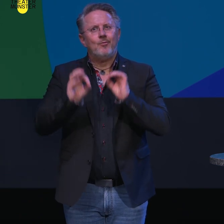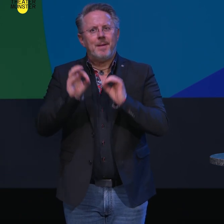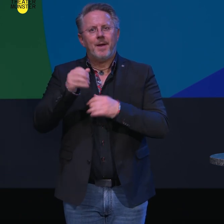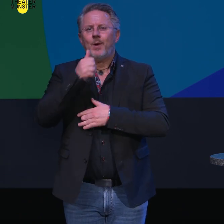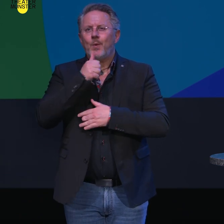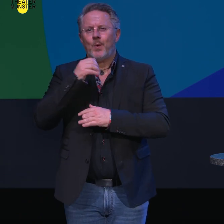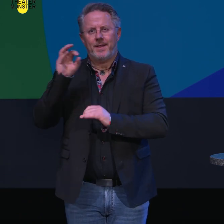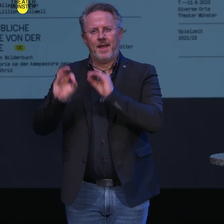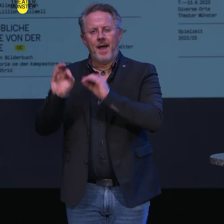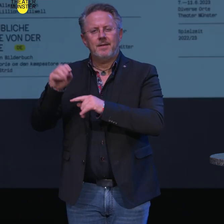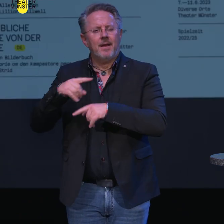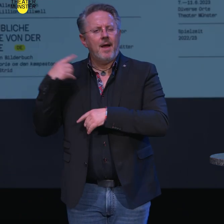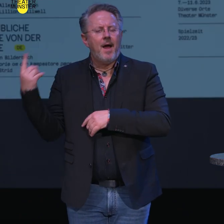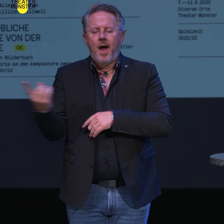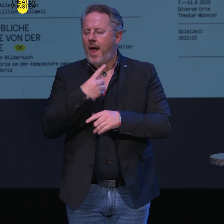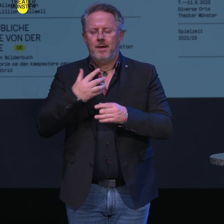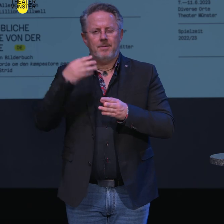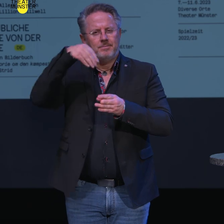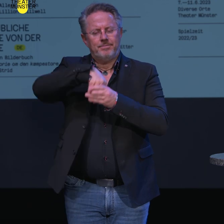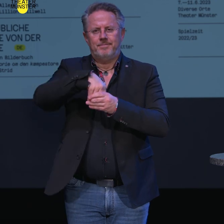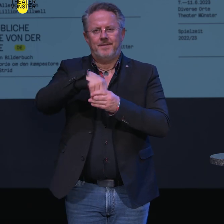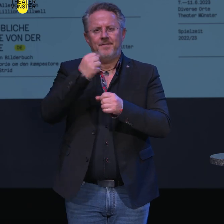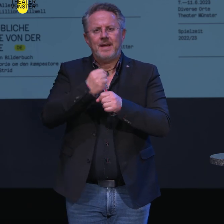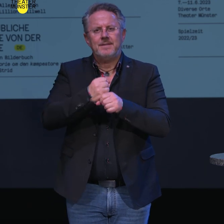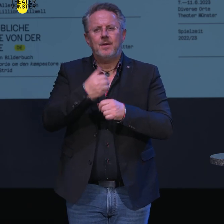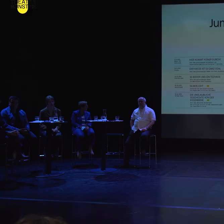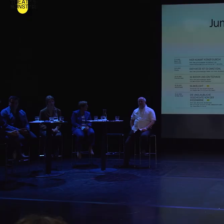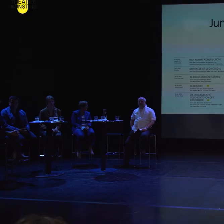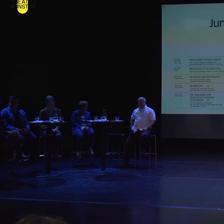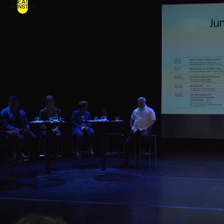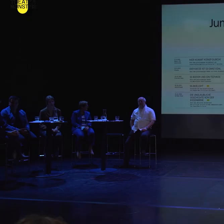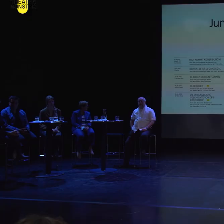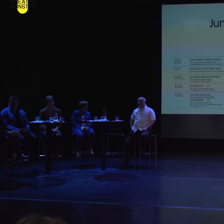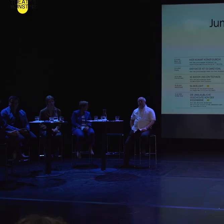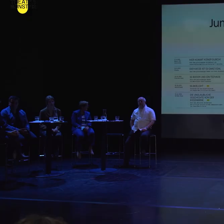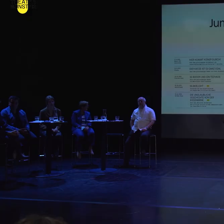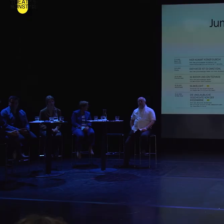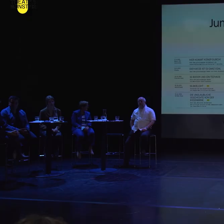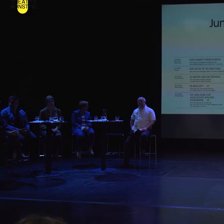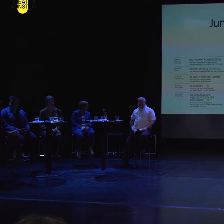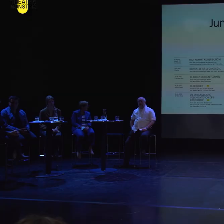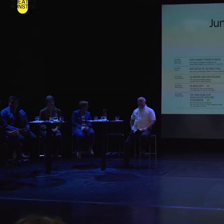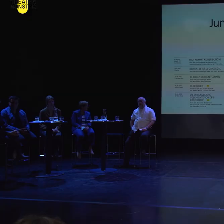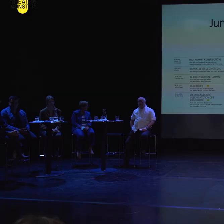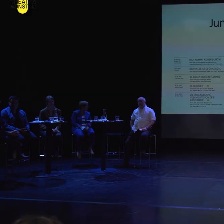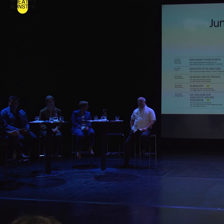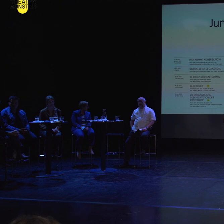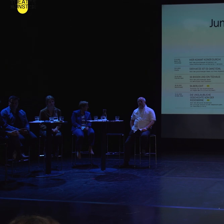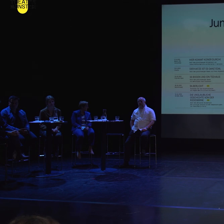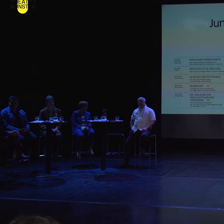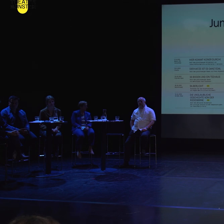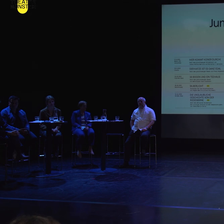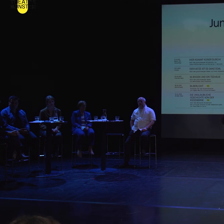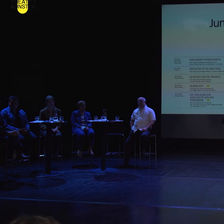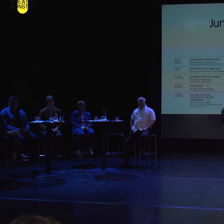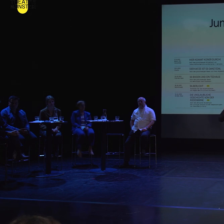Theaters sind alle performativen Kunstformen zu erleben. Mit fünf Produktionen am Theater Münster, darunter auch das Familienstück im